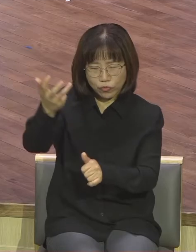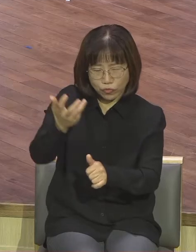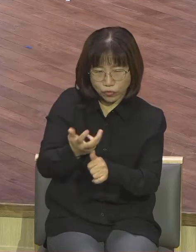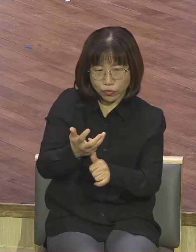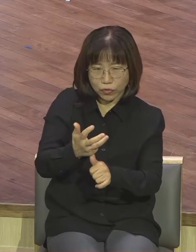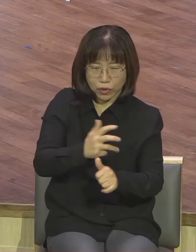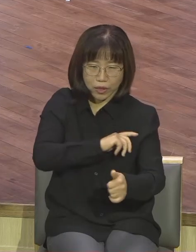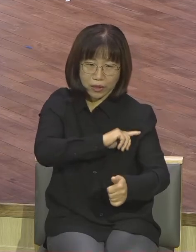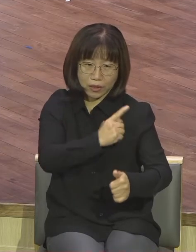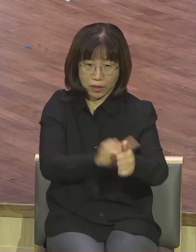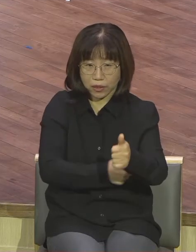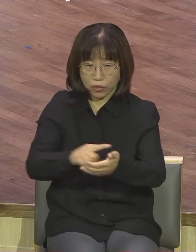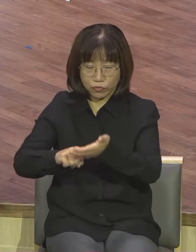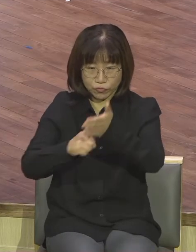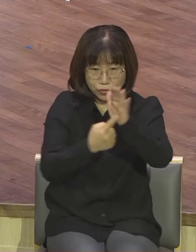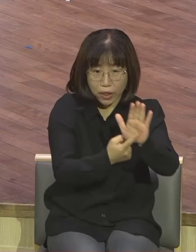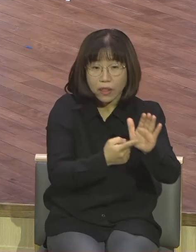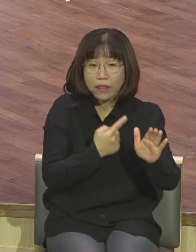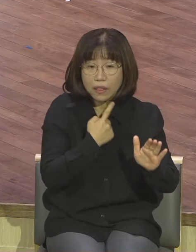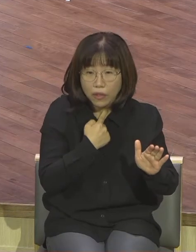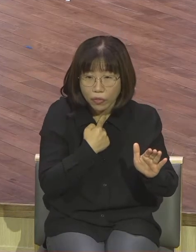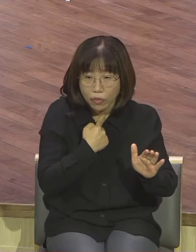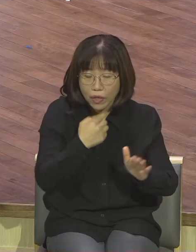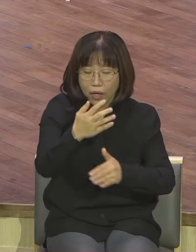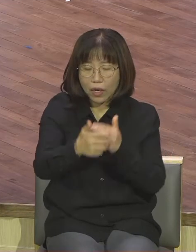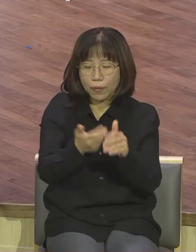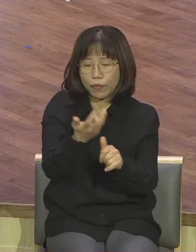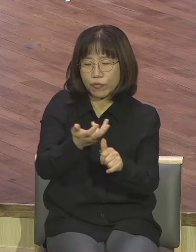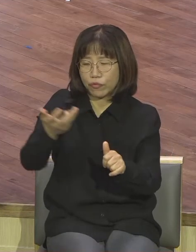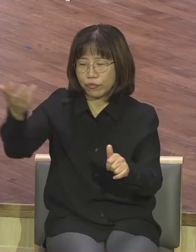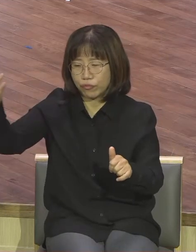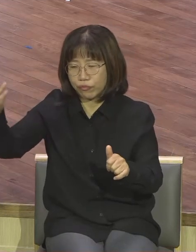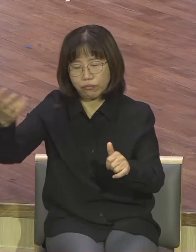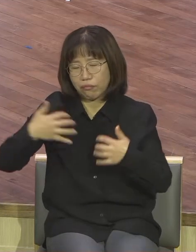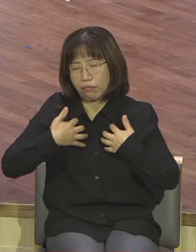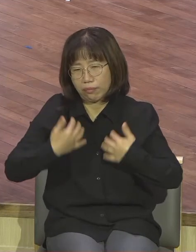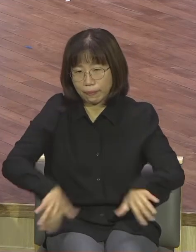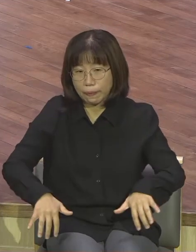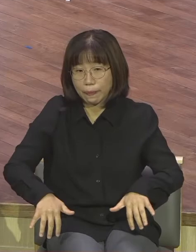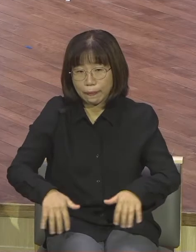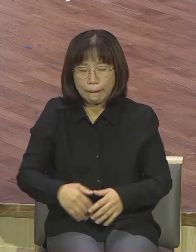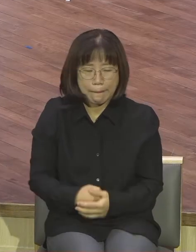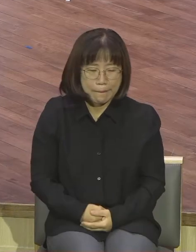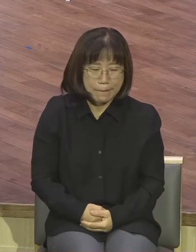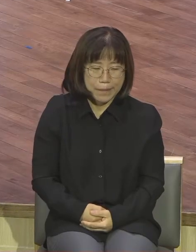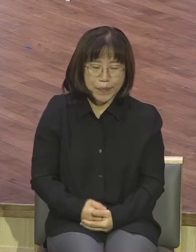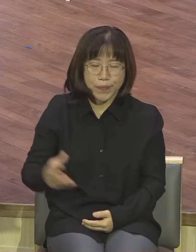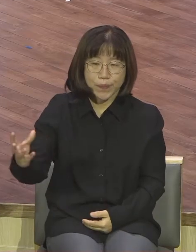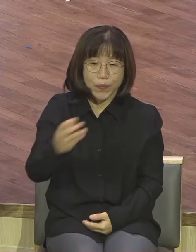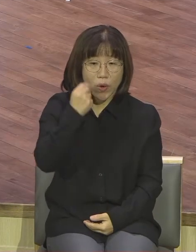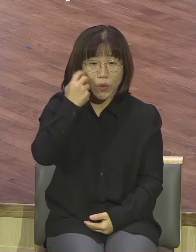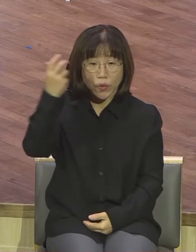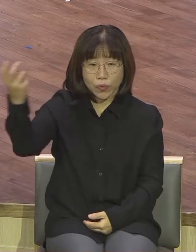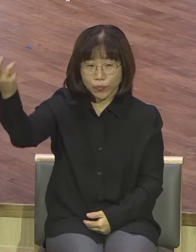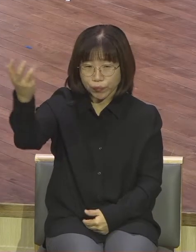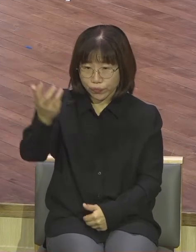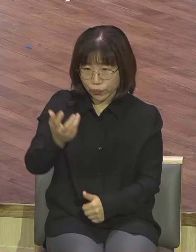때는 이런 성령이 오셨다가 가셨다 했는데 오순절, 마가,